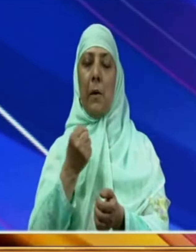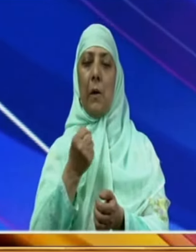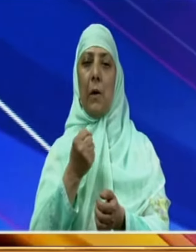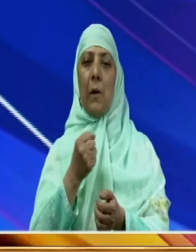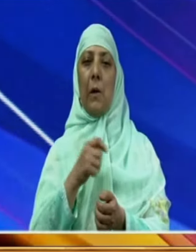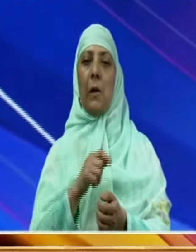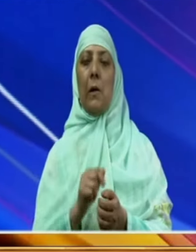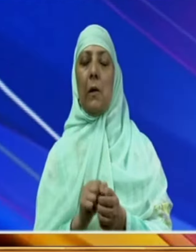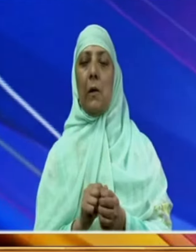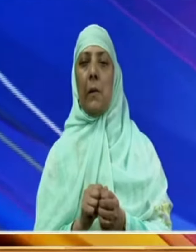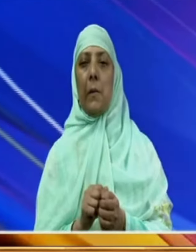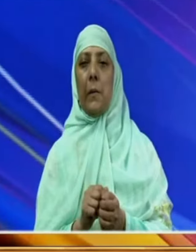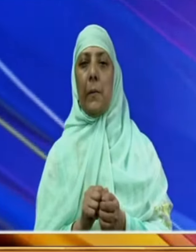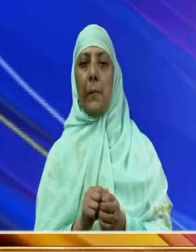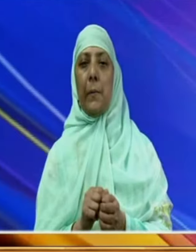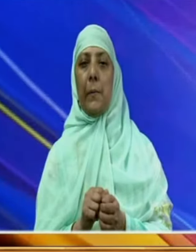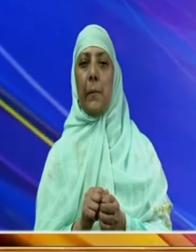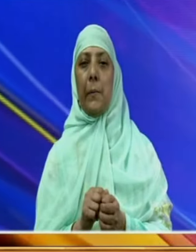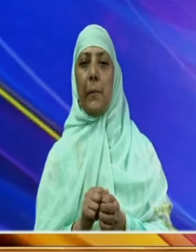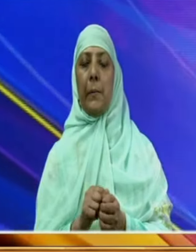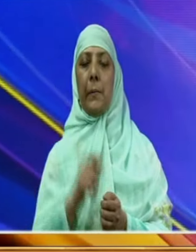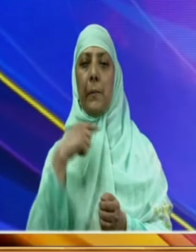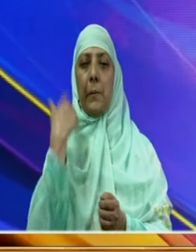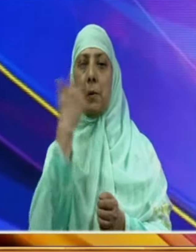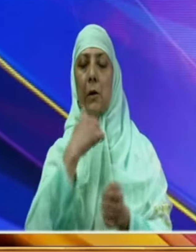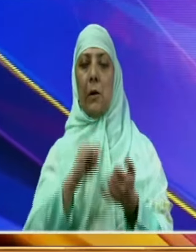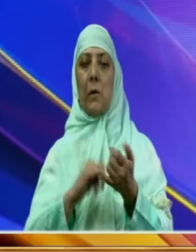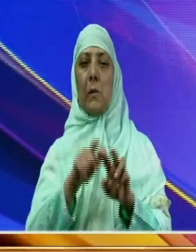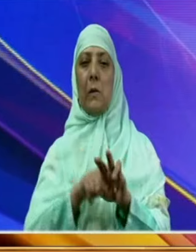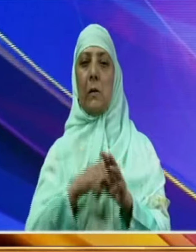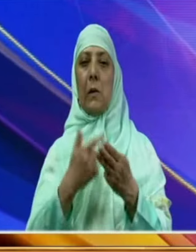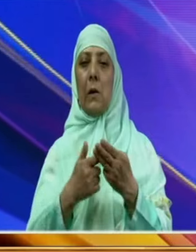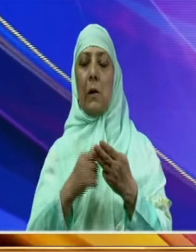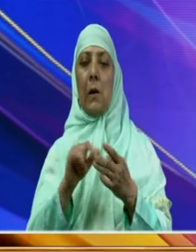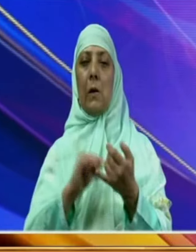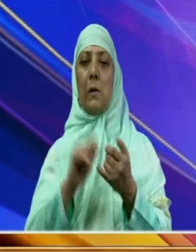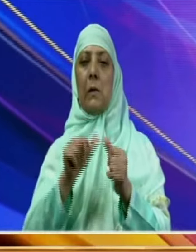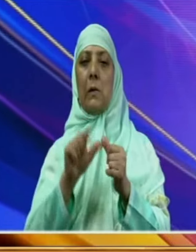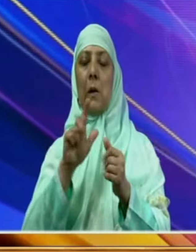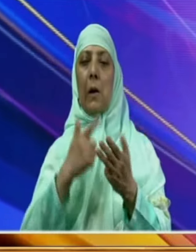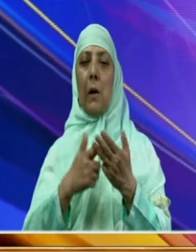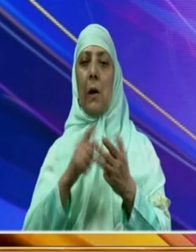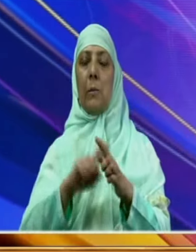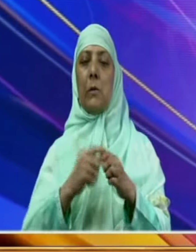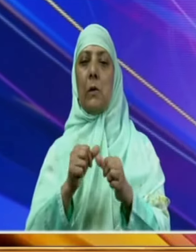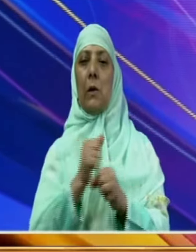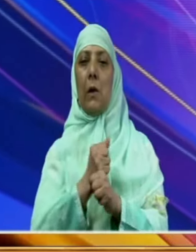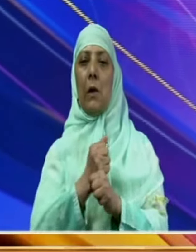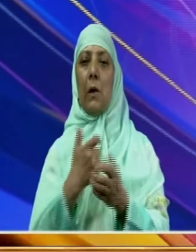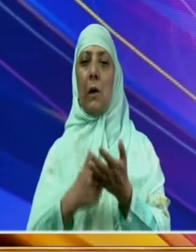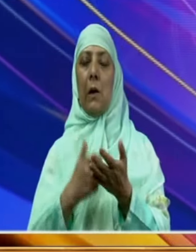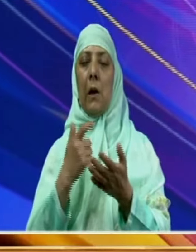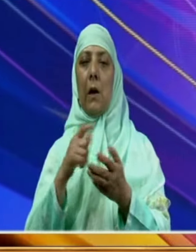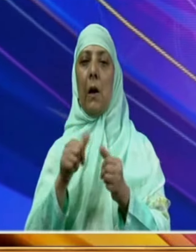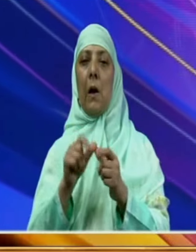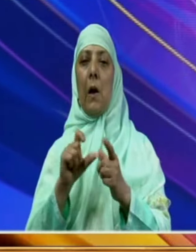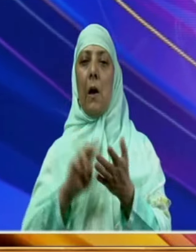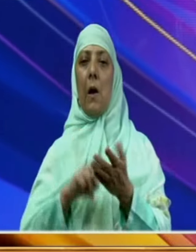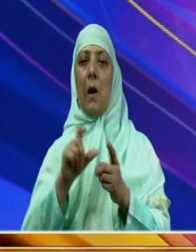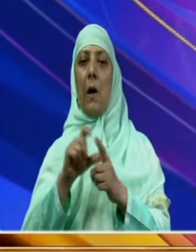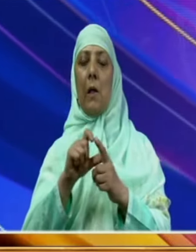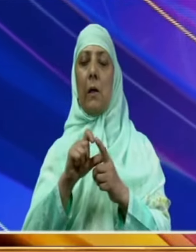گریپ تار کیا ہے سید سلیم جانگیر اندرابی اور